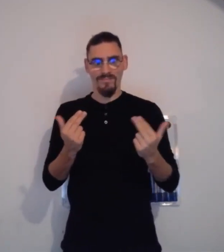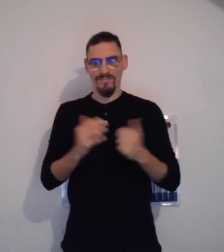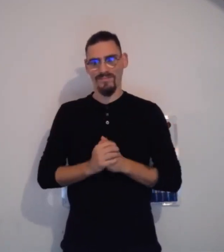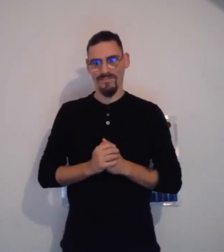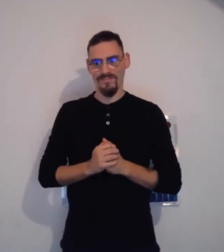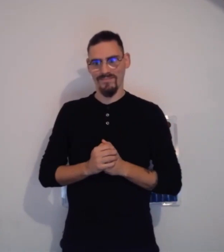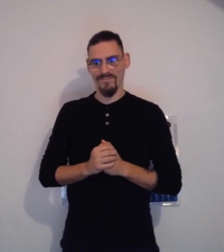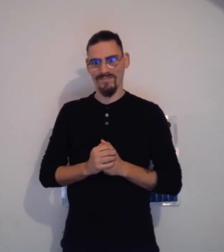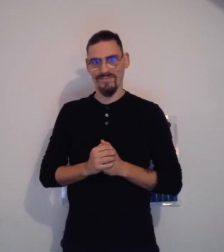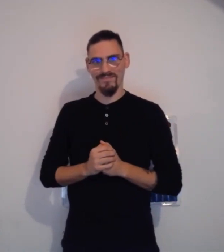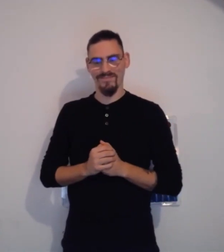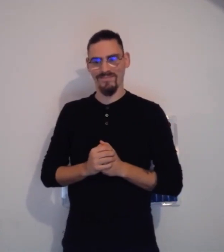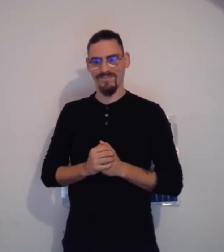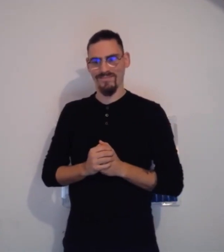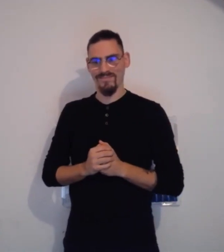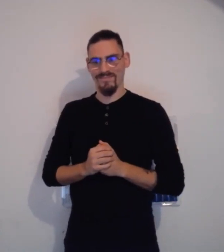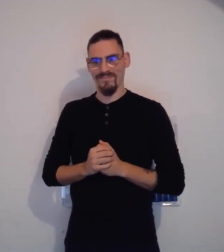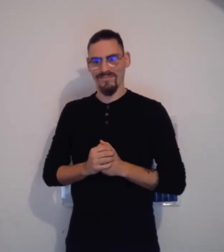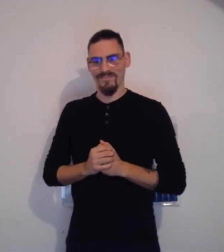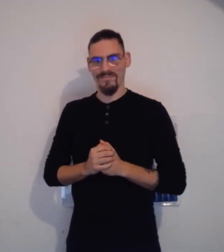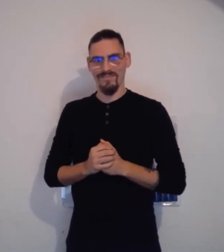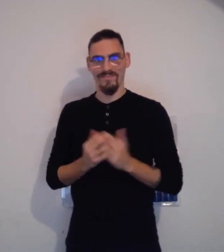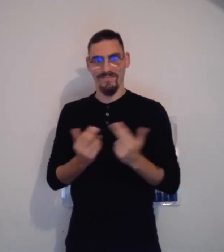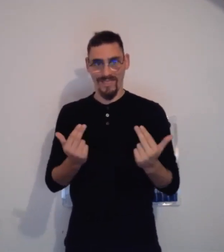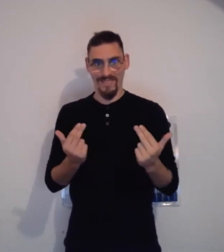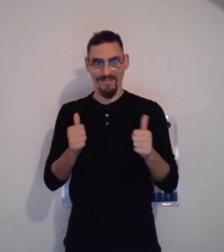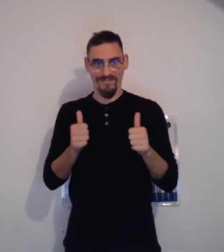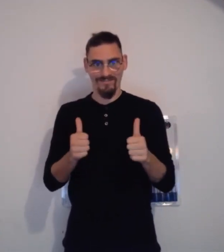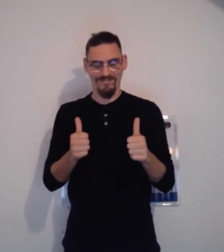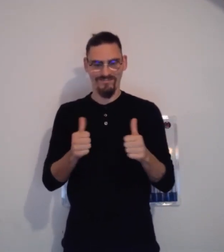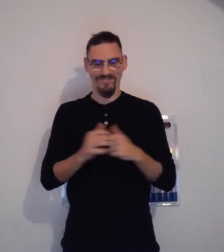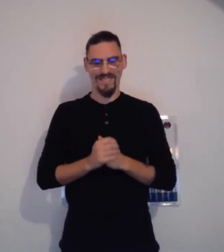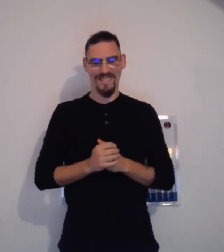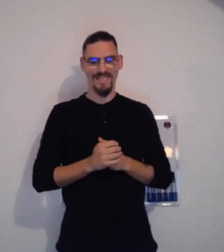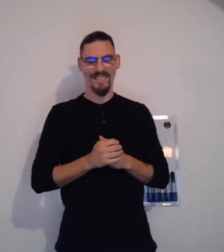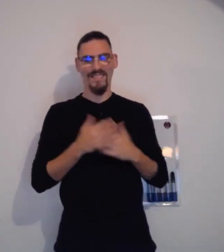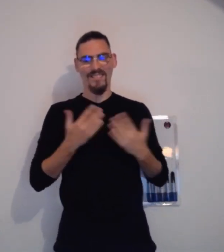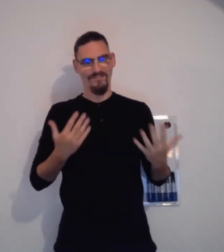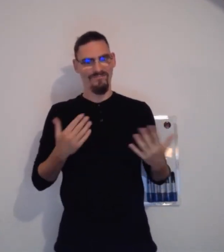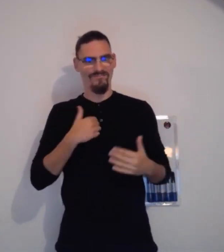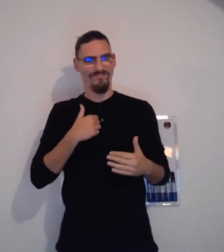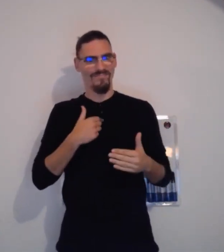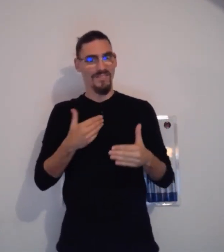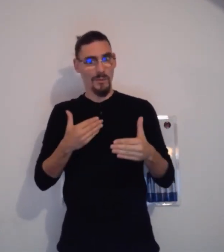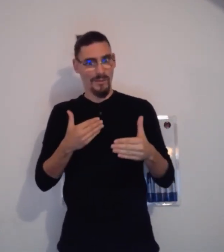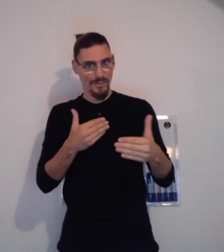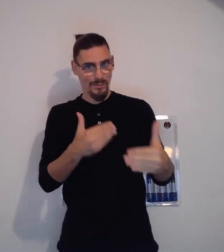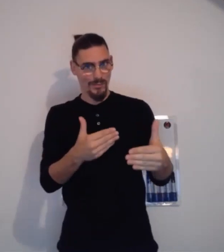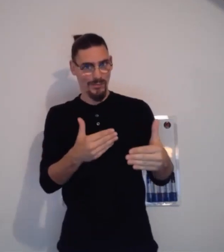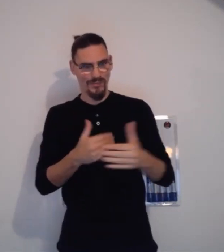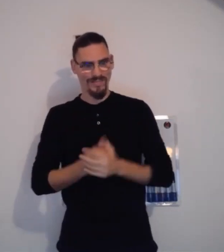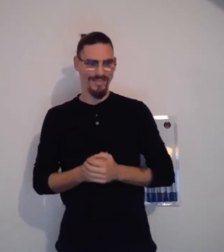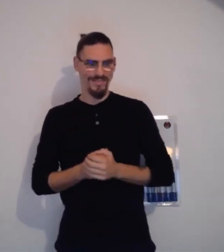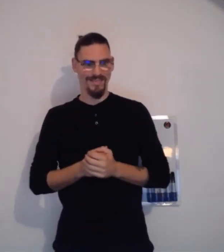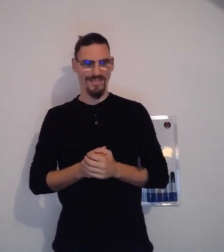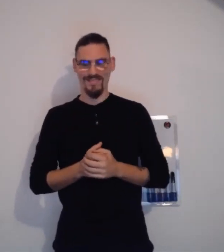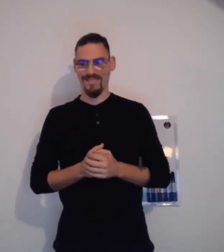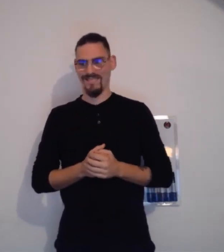Voilà, donc j'espère que pour vous, tout va bien pour l'instant. Ça va bien ? On continue ? Allez, c'est parti